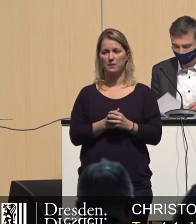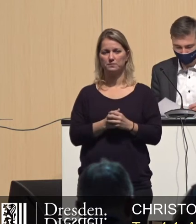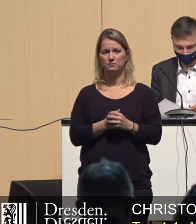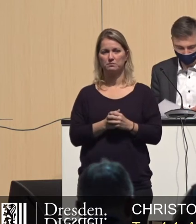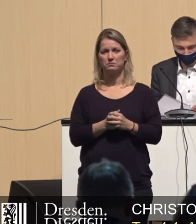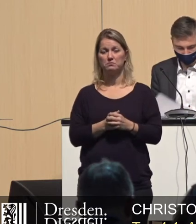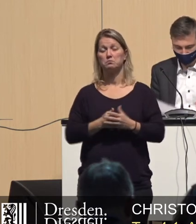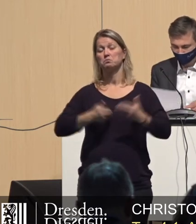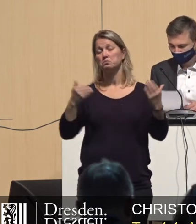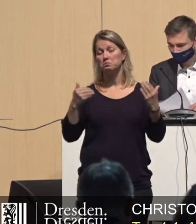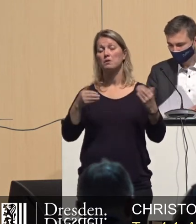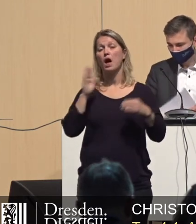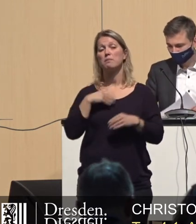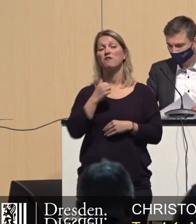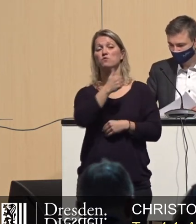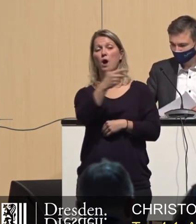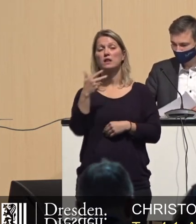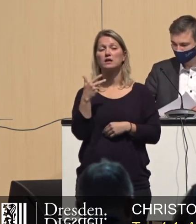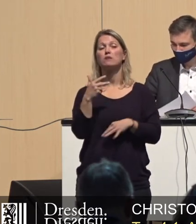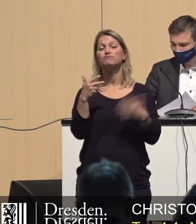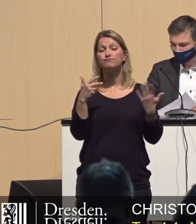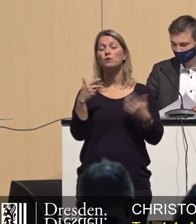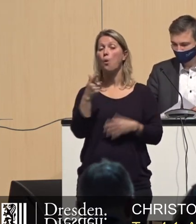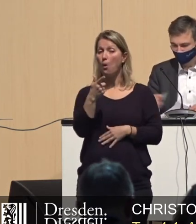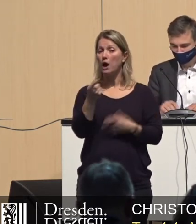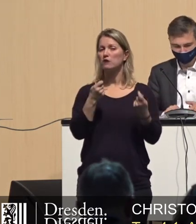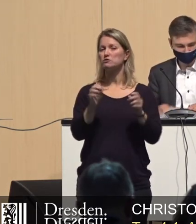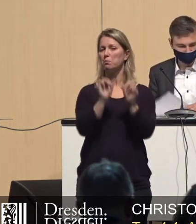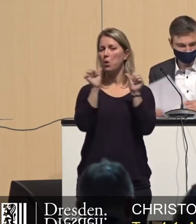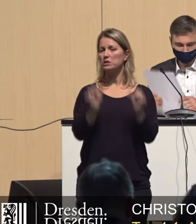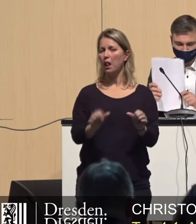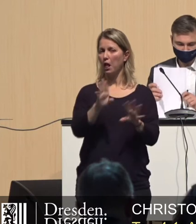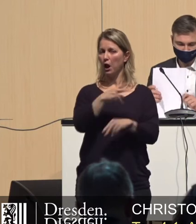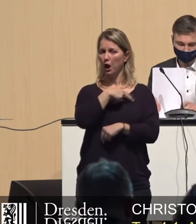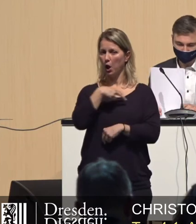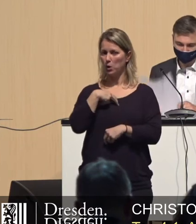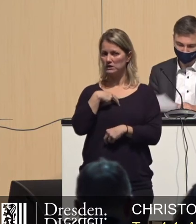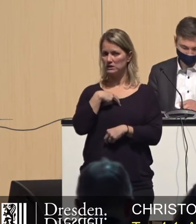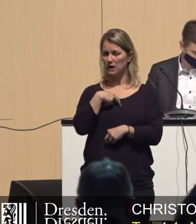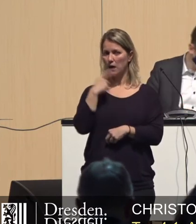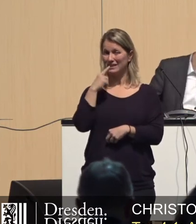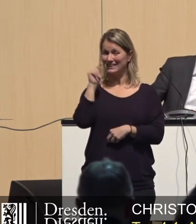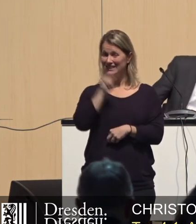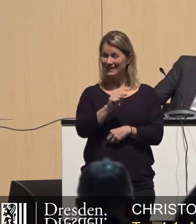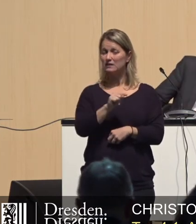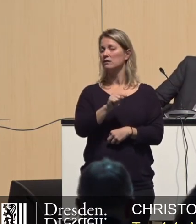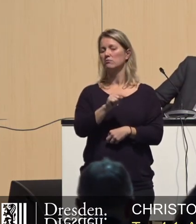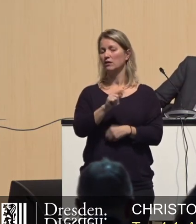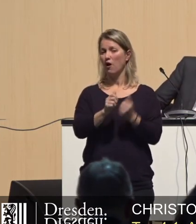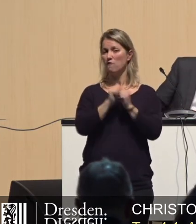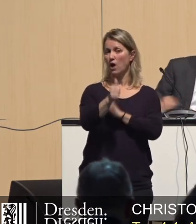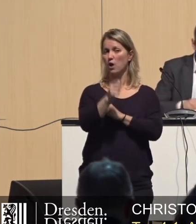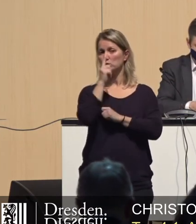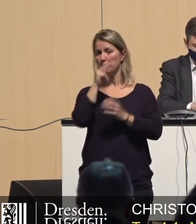ein eigenes, ein lohnendes Geschäftsmodell. Wir sind der Meinung, man sollte diesem aber nicht unbedingt mit Plan und mit Zwang